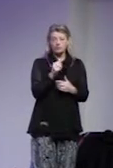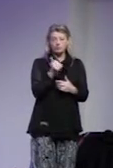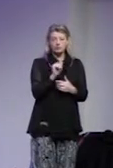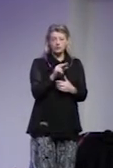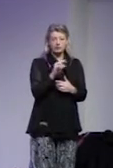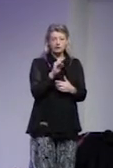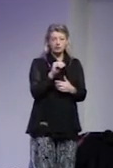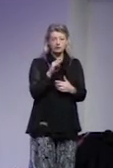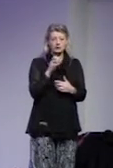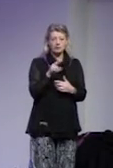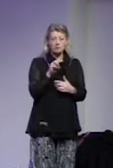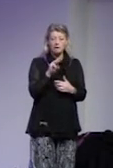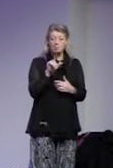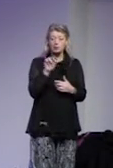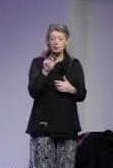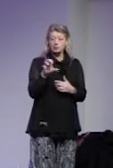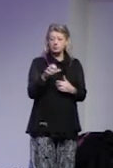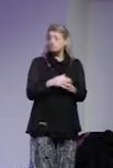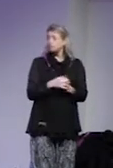Andersson Malmbros. En varm applåd för Robin.